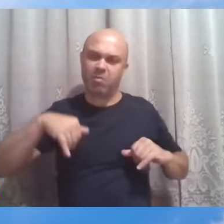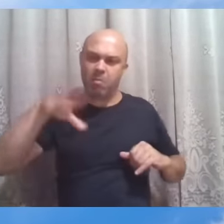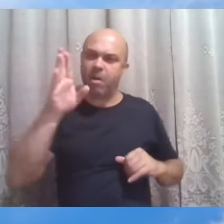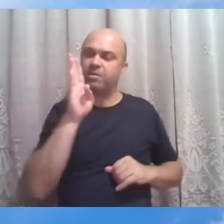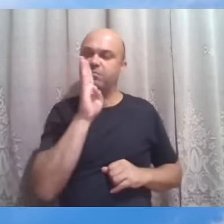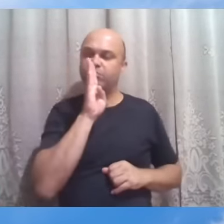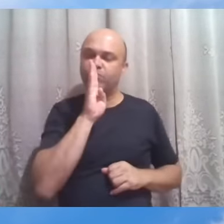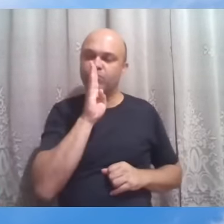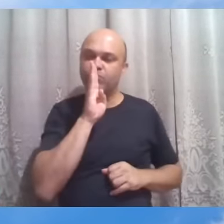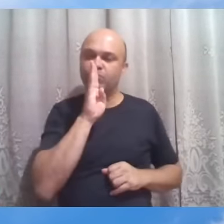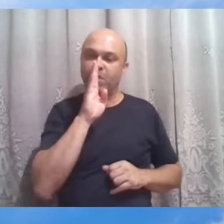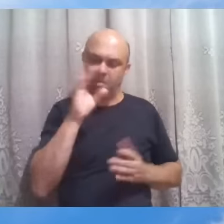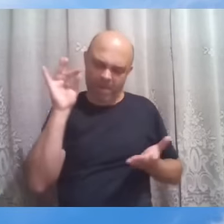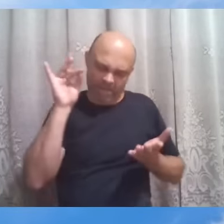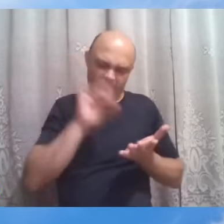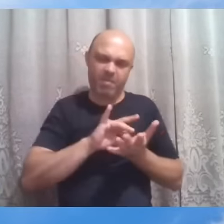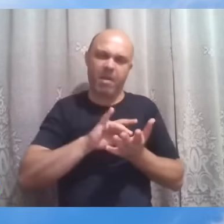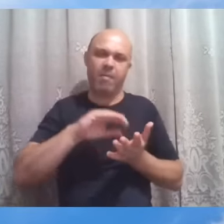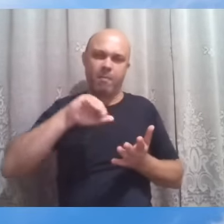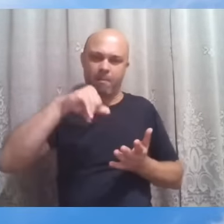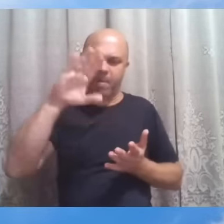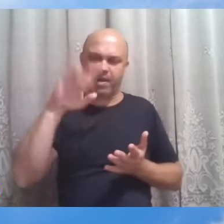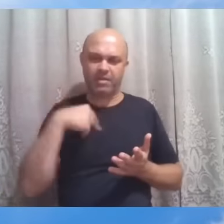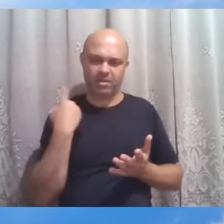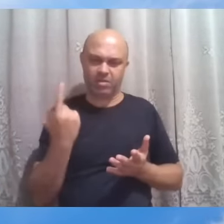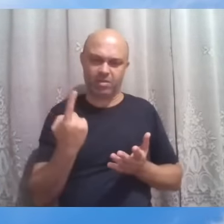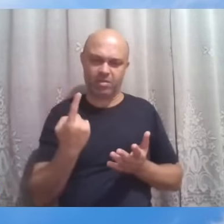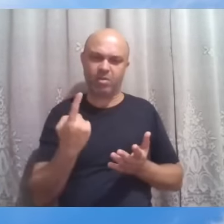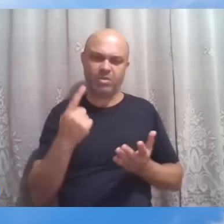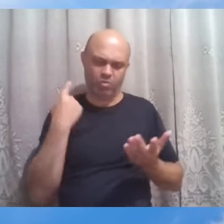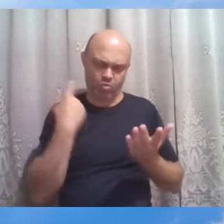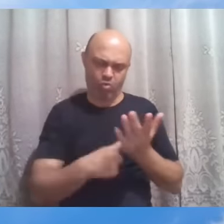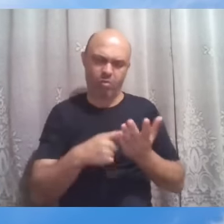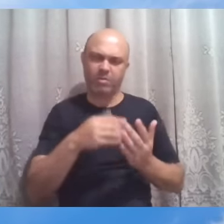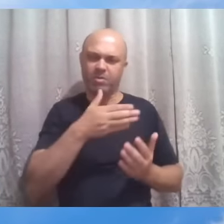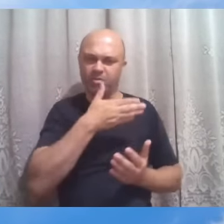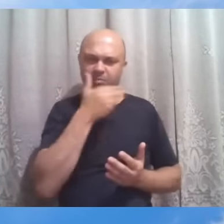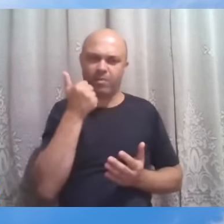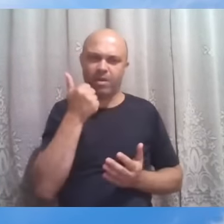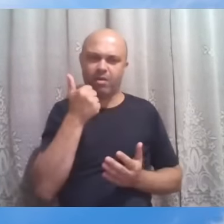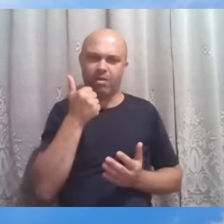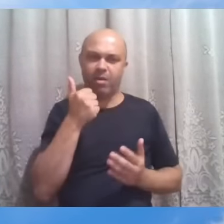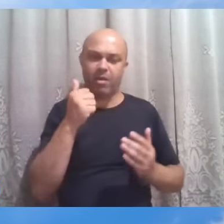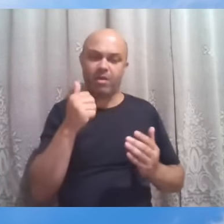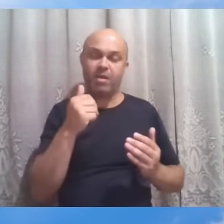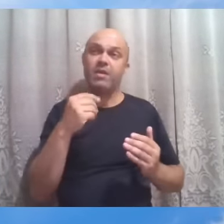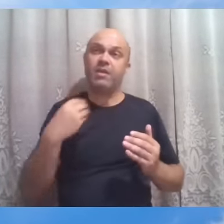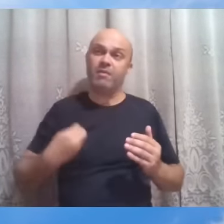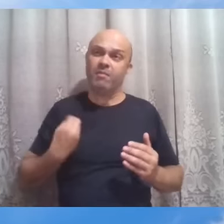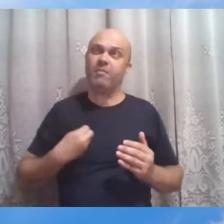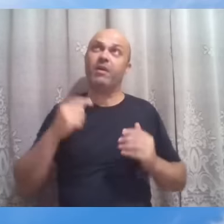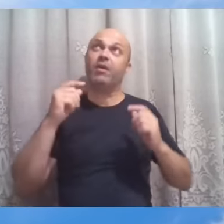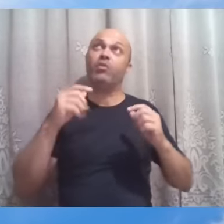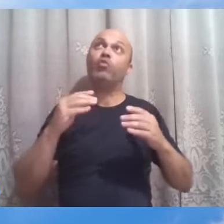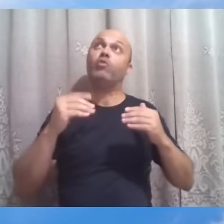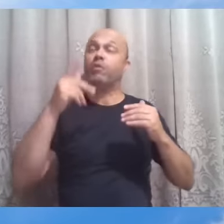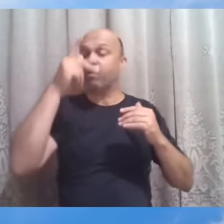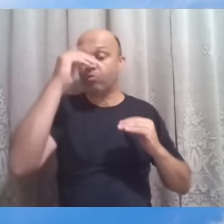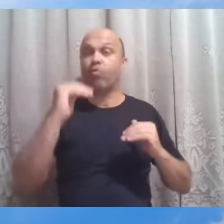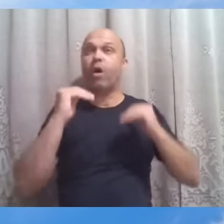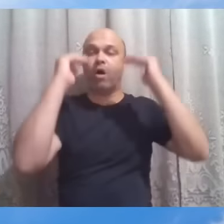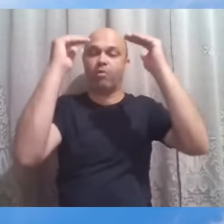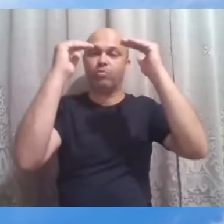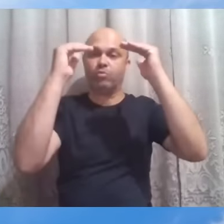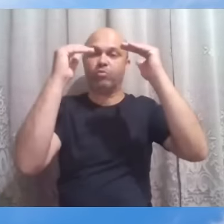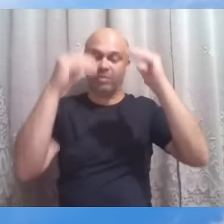afirme ainda mais em nós o compromisso de melhoria e a presença do alto, desenvolvimento das nossas potencialidades